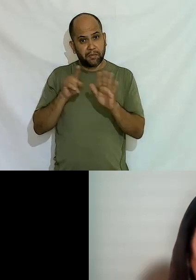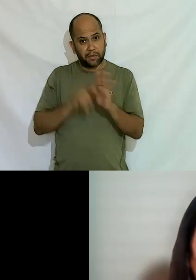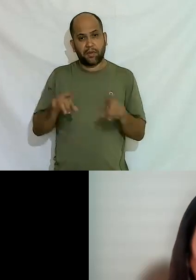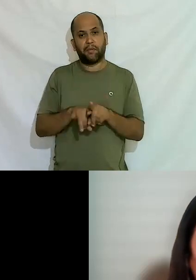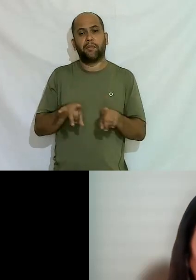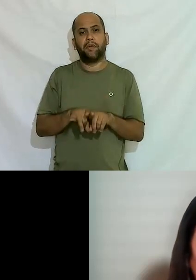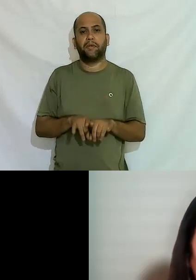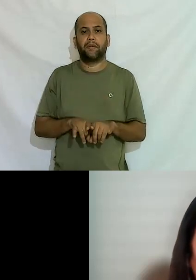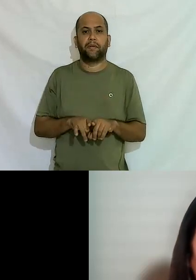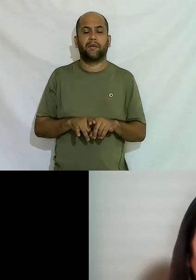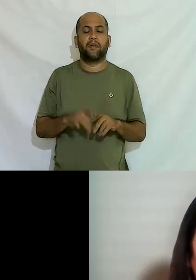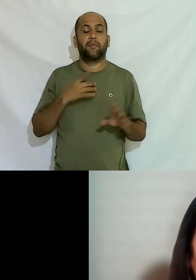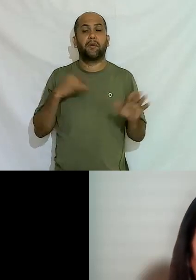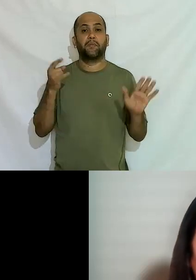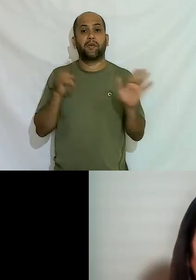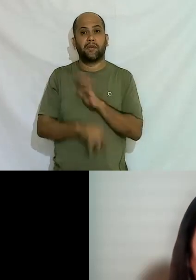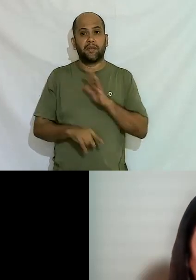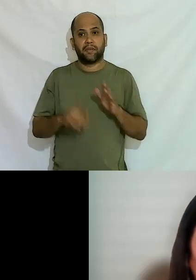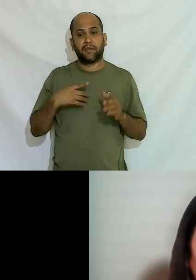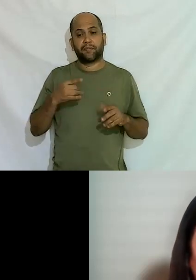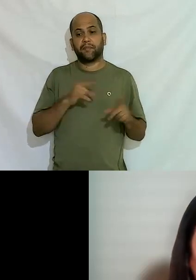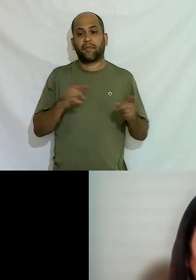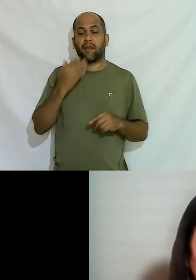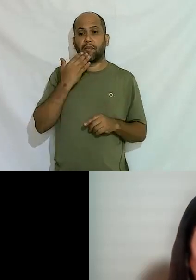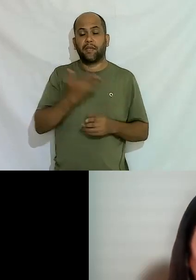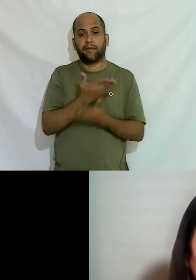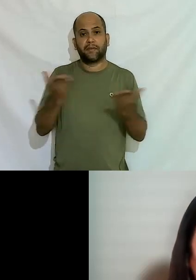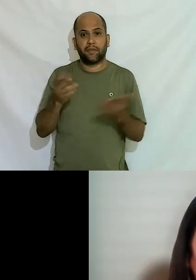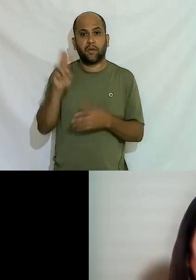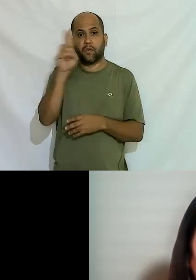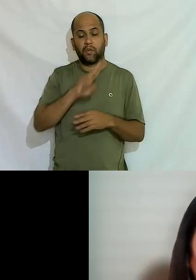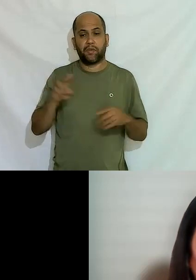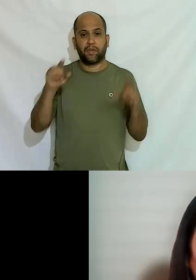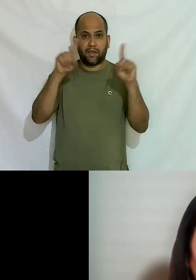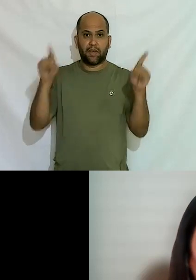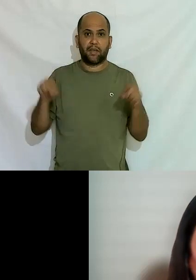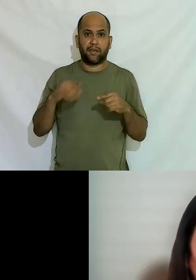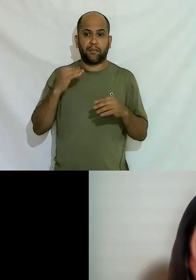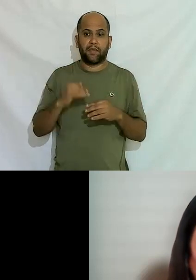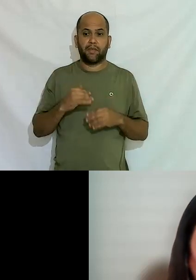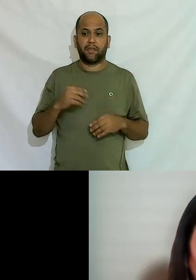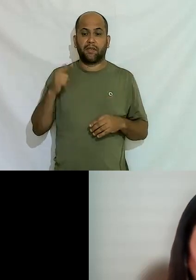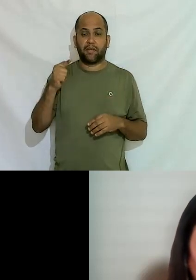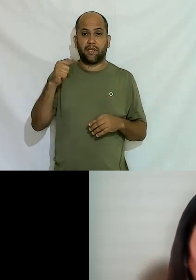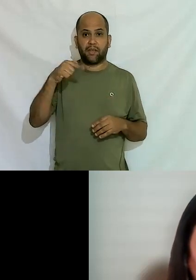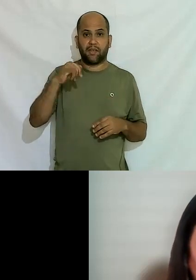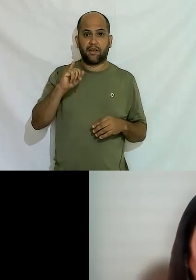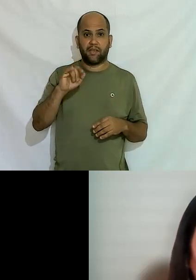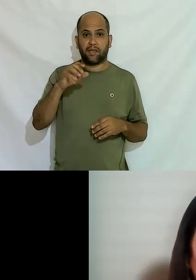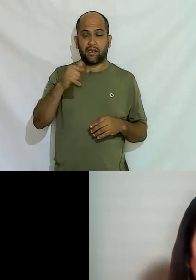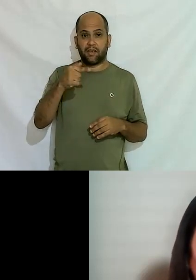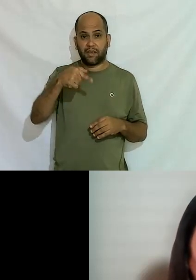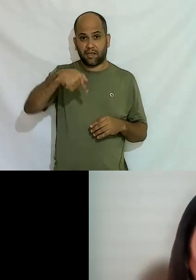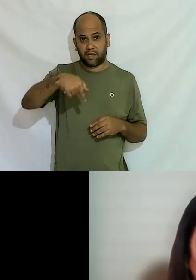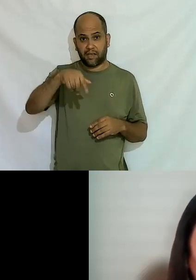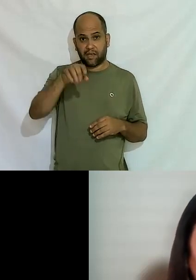já vem falando ao longo da semana a gente pede que vocês utilizem essa caixinha aqui embaixo que está escrita QIA aqui embaixo da